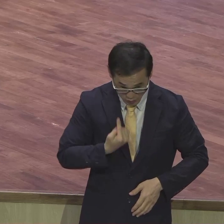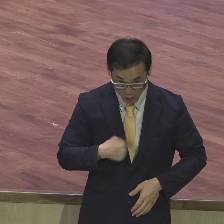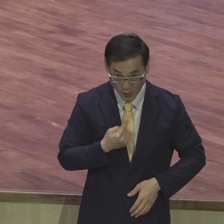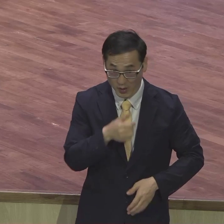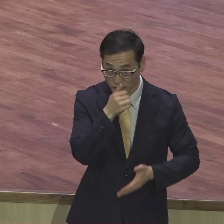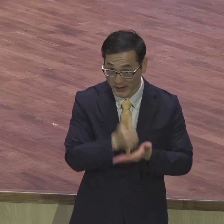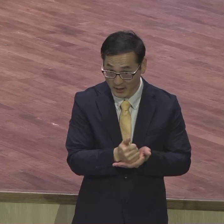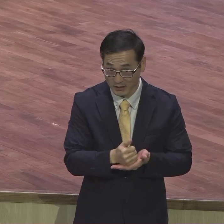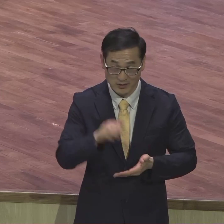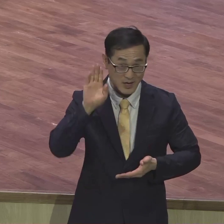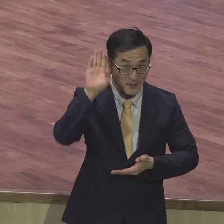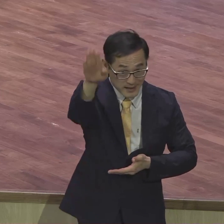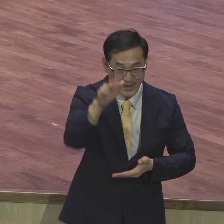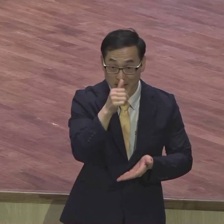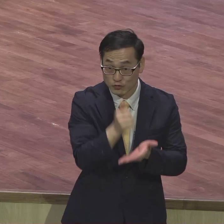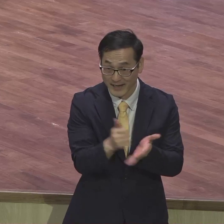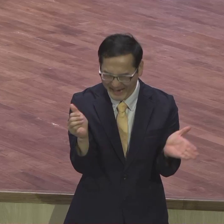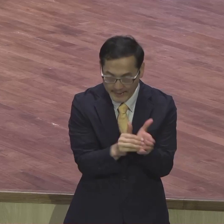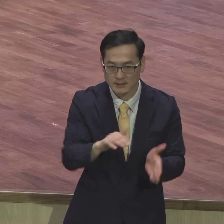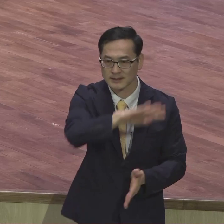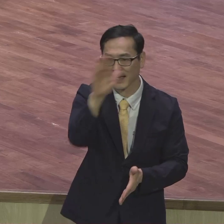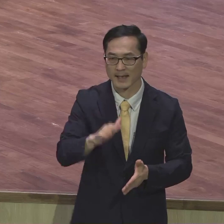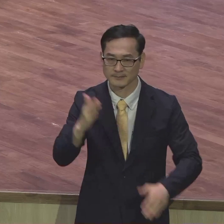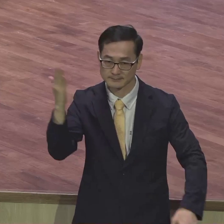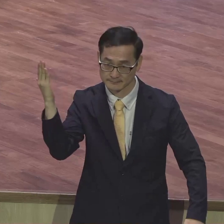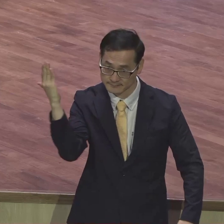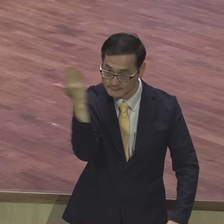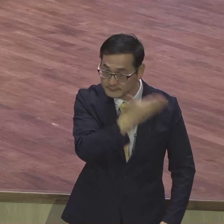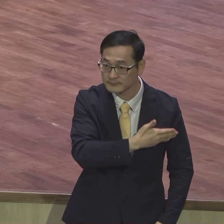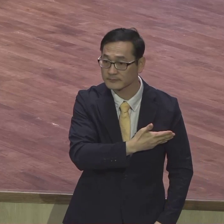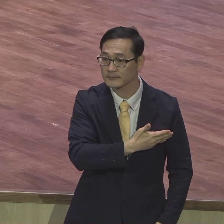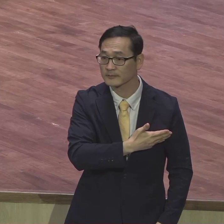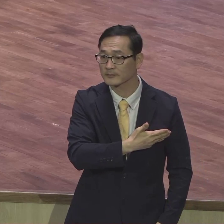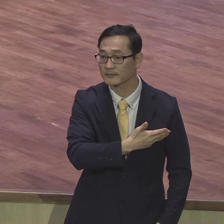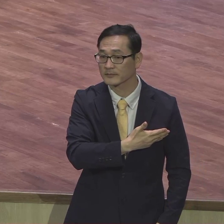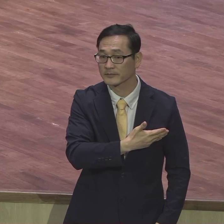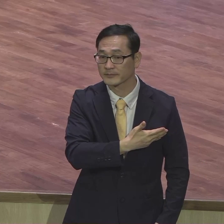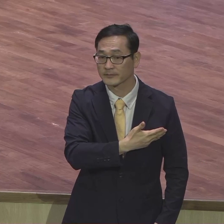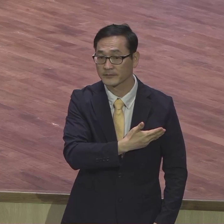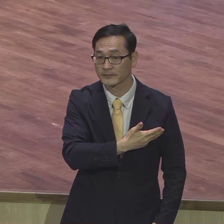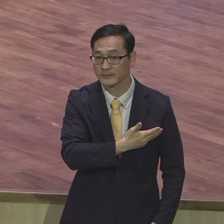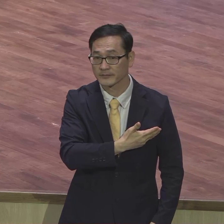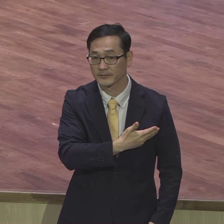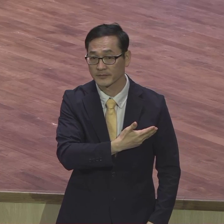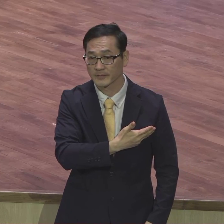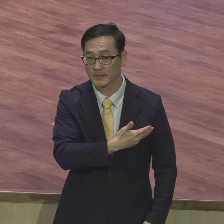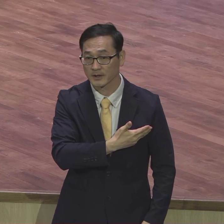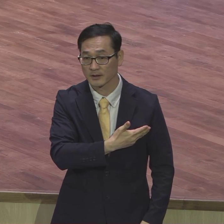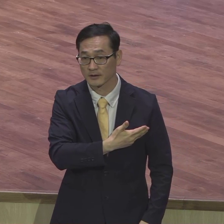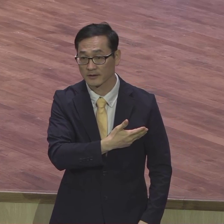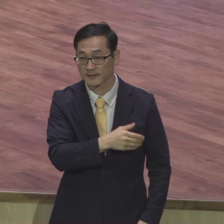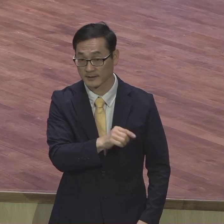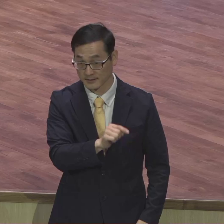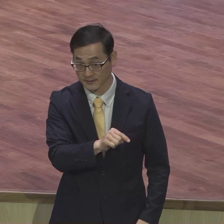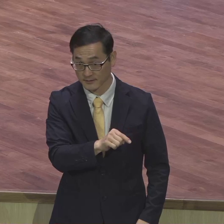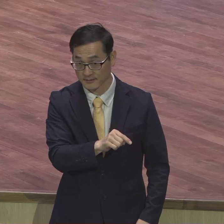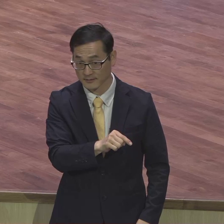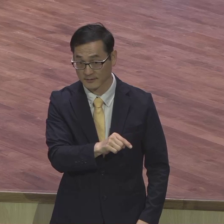모든 죄안과 처지고 오니까 모든 죄, 모든 문제가 있으니까 죄 문제를 해결하시기